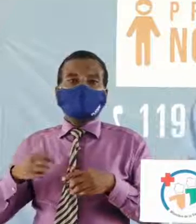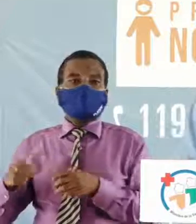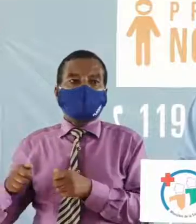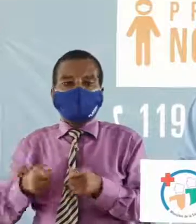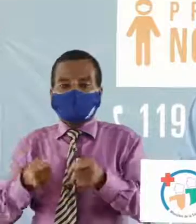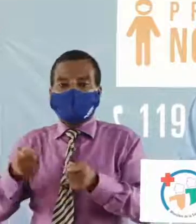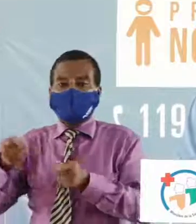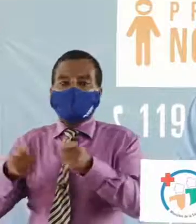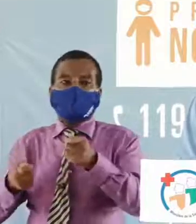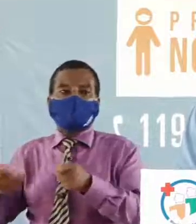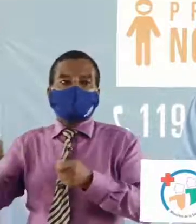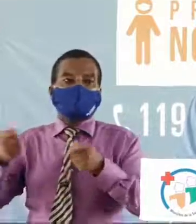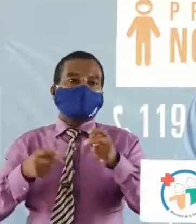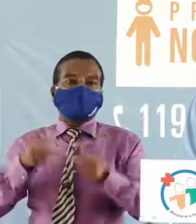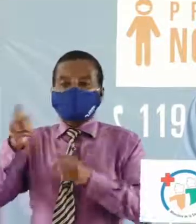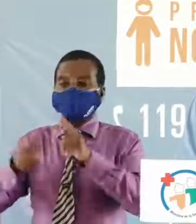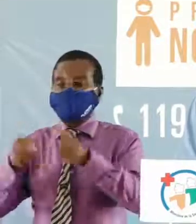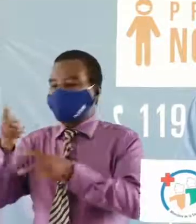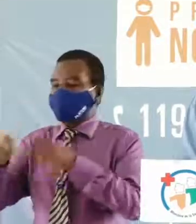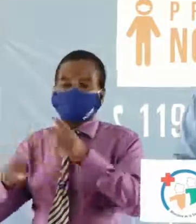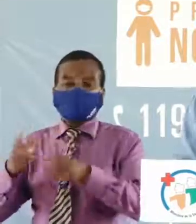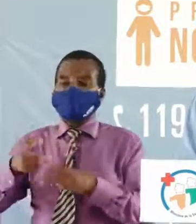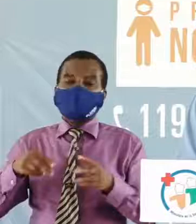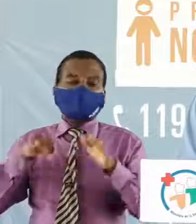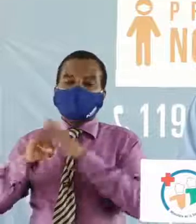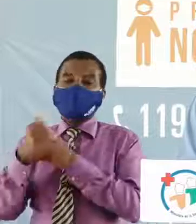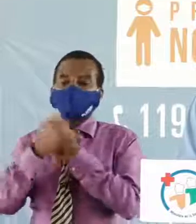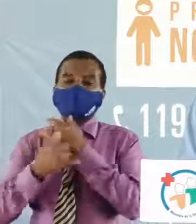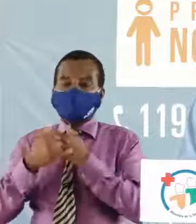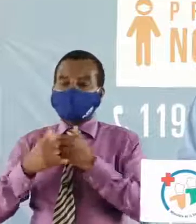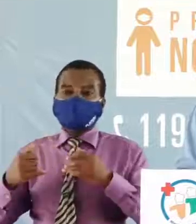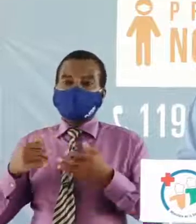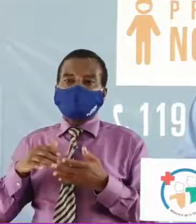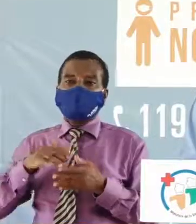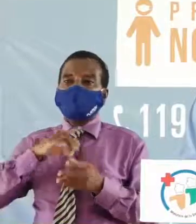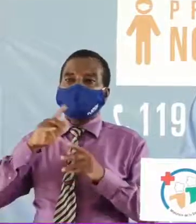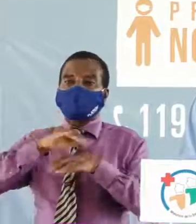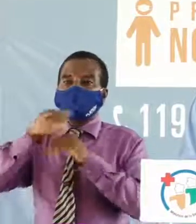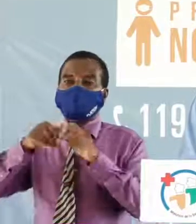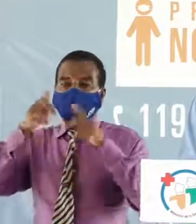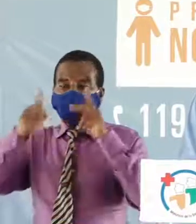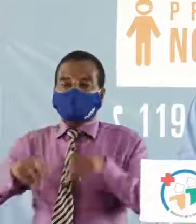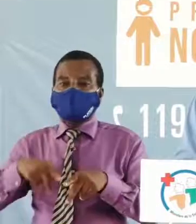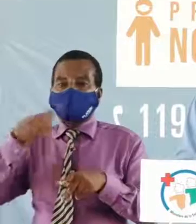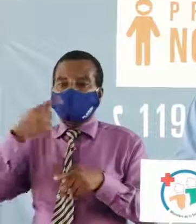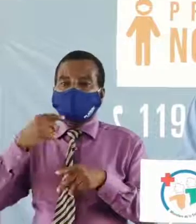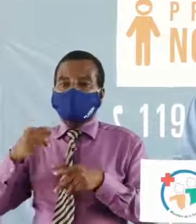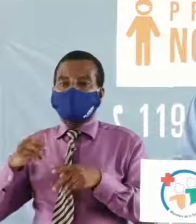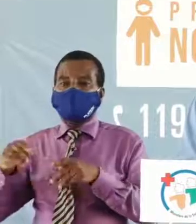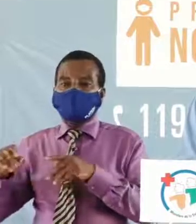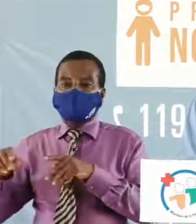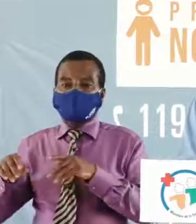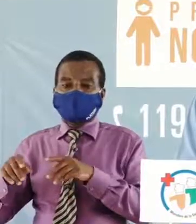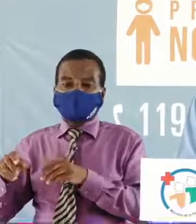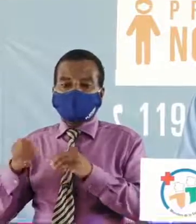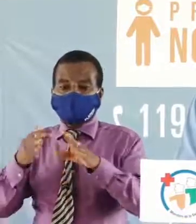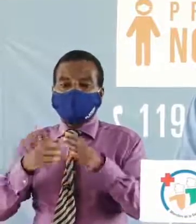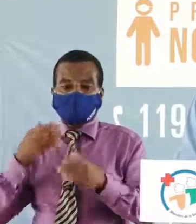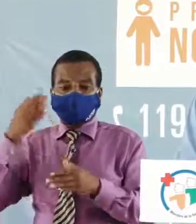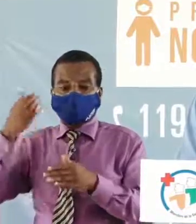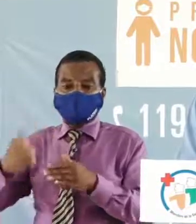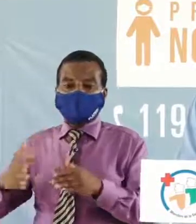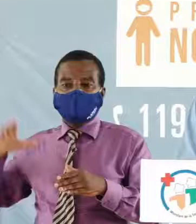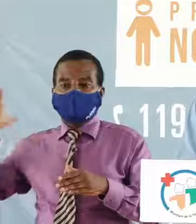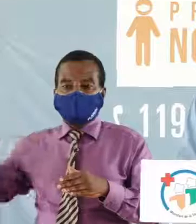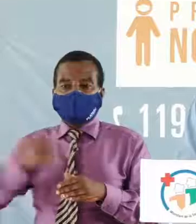conduire des convois à l'intérieur du pays de façon désordonnée toute personne qui se laissera prendre en